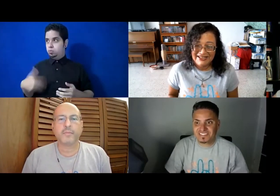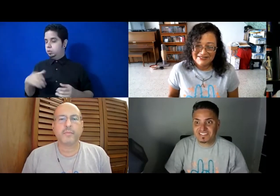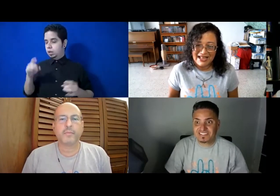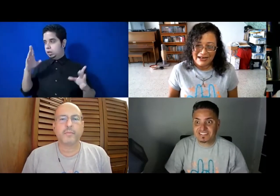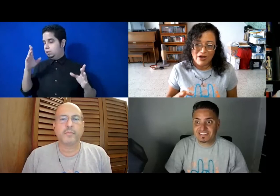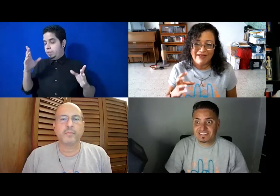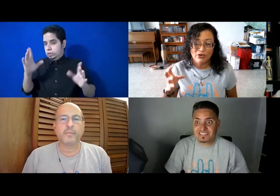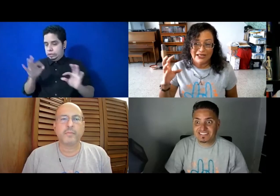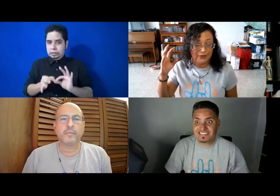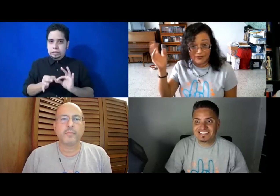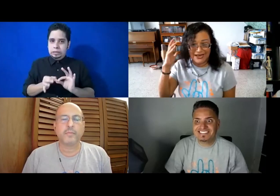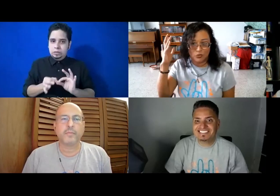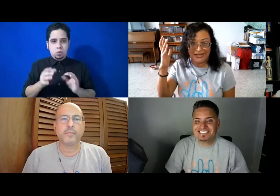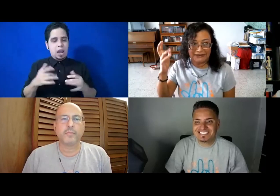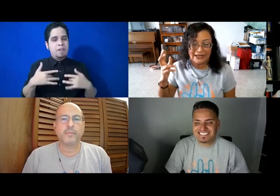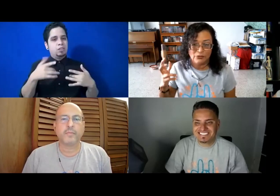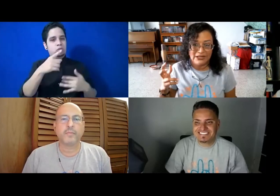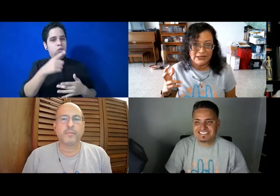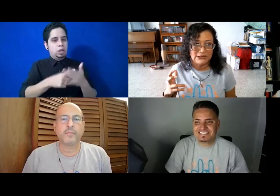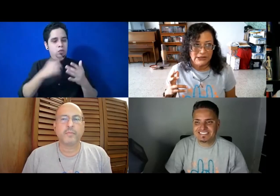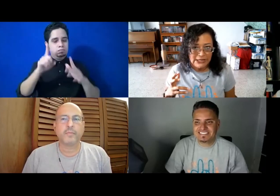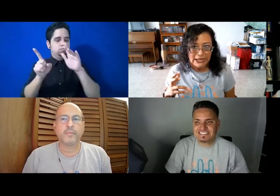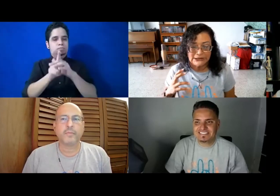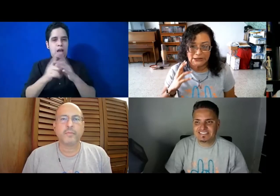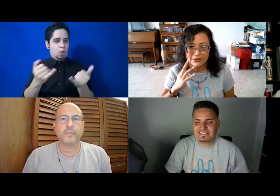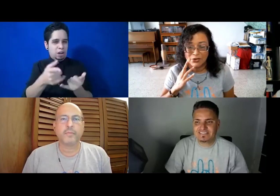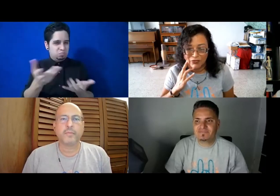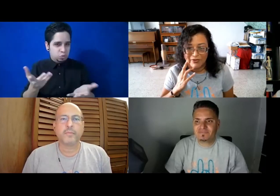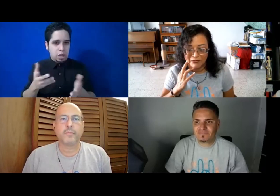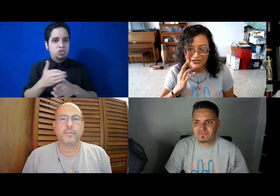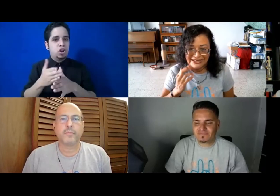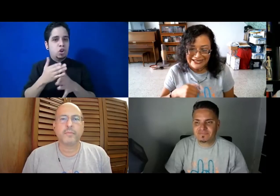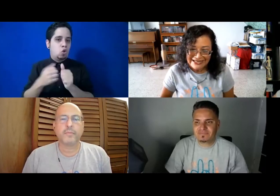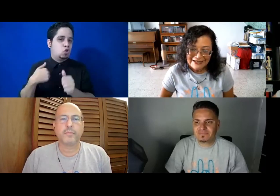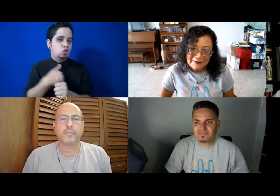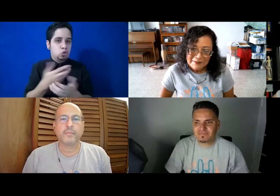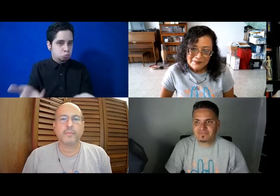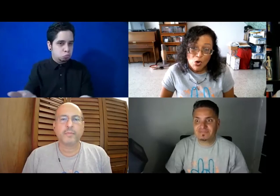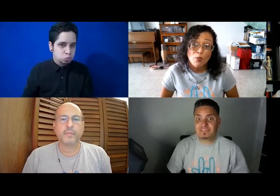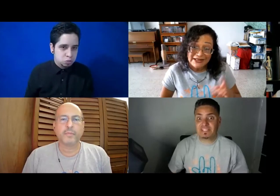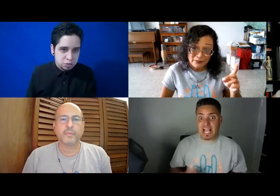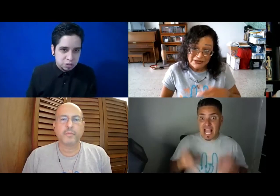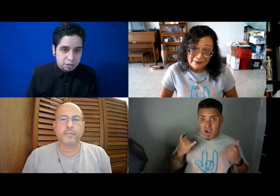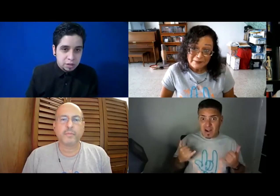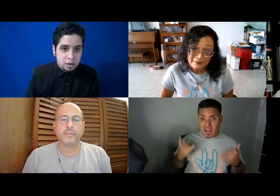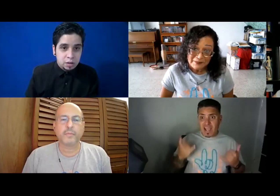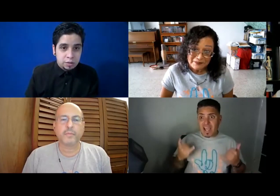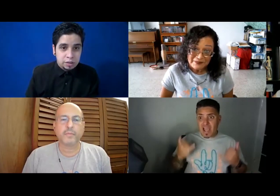O sea, algún evento que de momento venga a tu mente que tú digas, ya che, esto fue bien fuerte, ¿cómo intérprete? Sí,